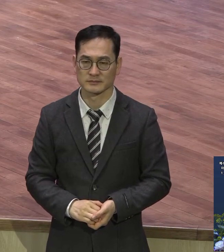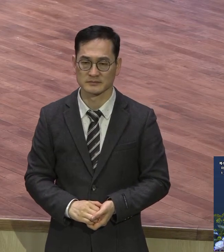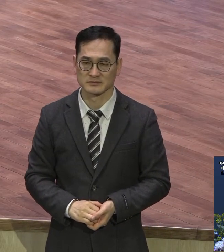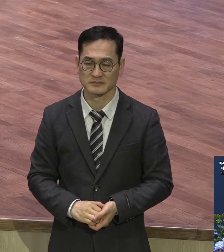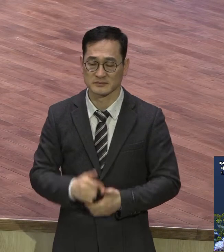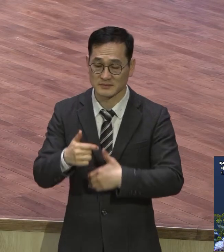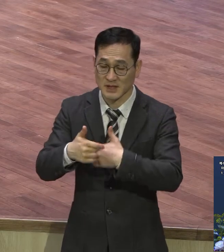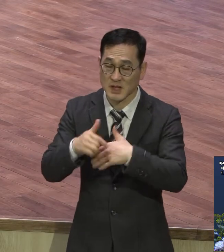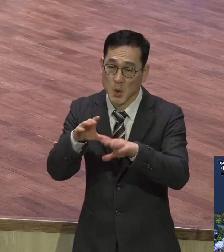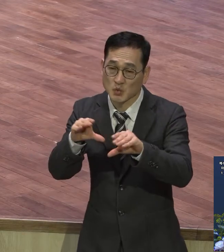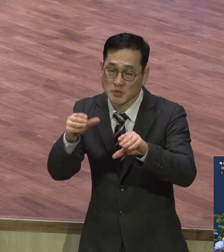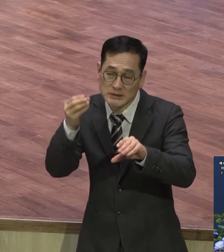자신들이